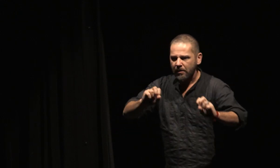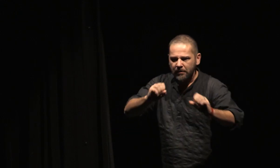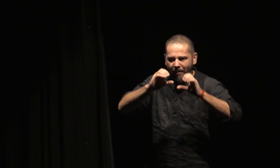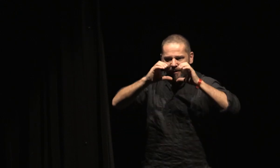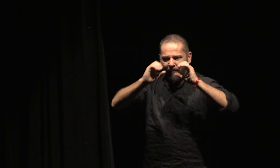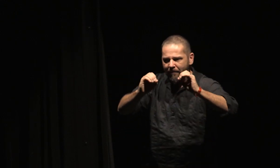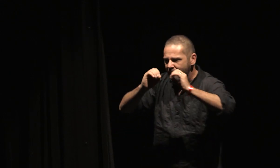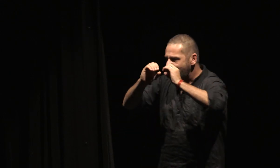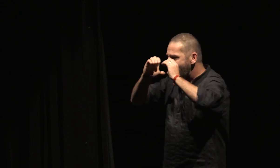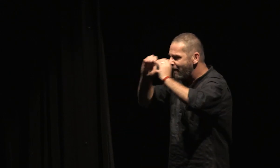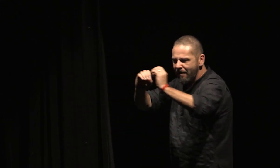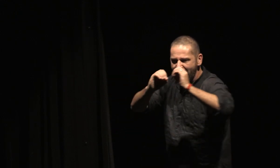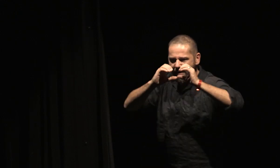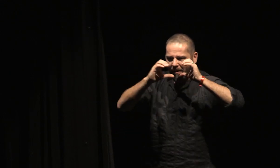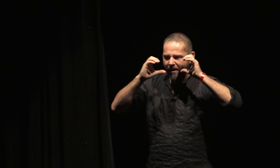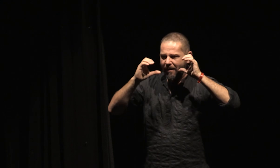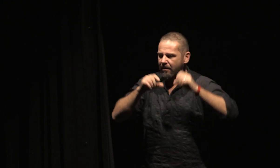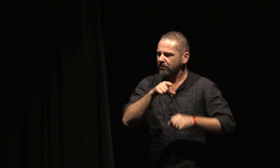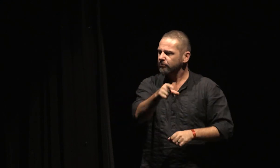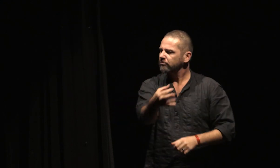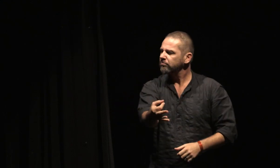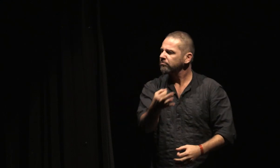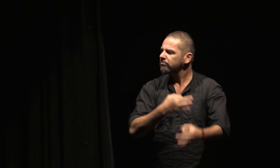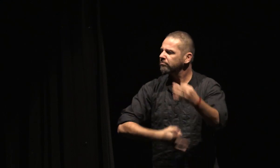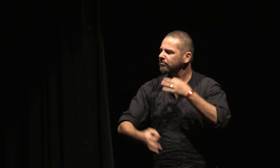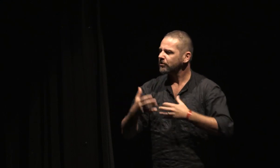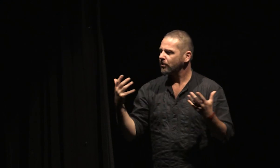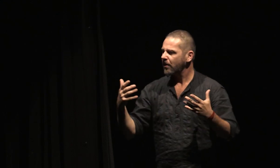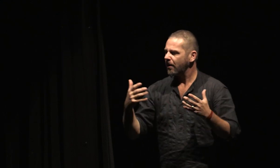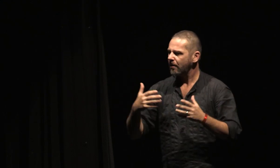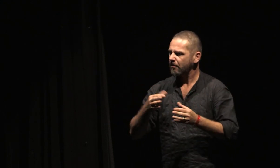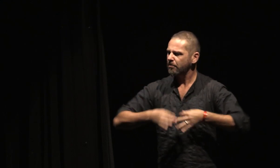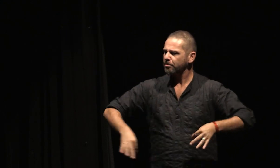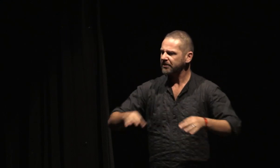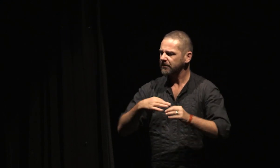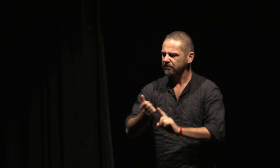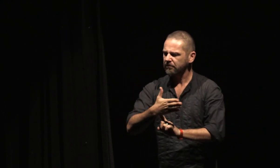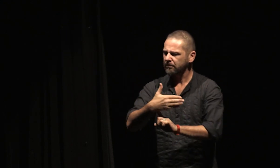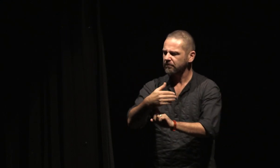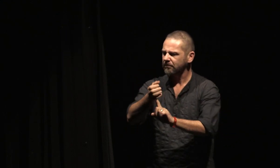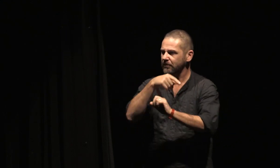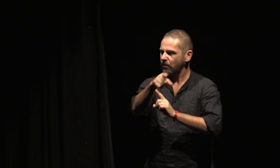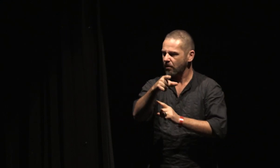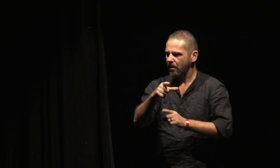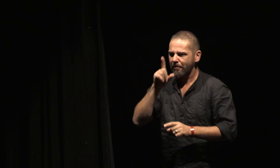Une patrie, il me l'a dit, s'est savourer le café de sa mère, s'est rentrée à la tombée du jour.